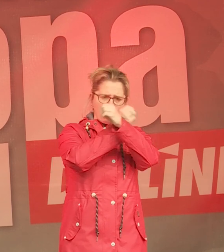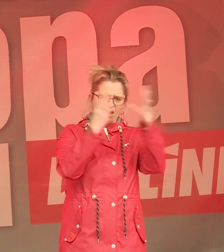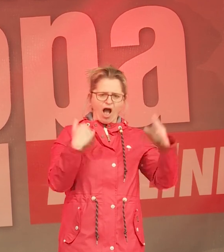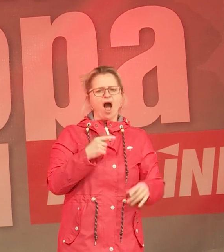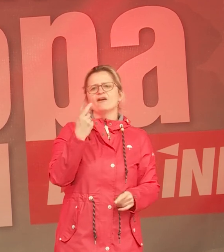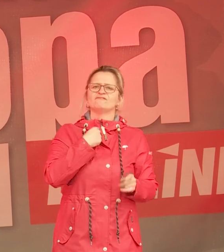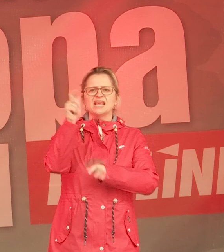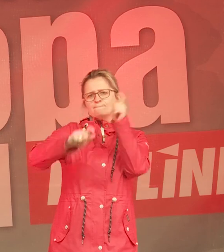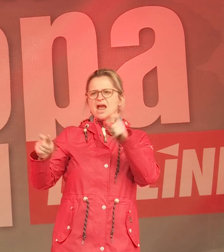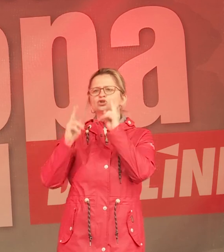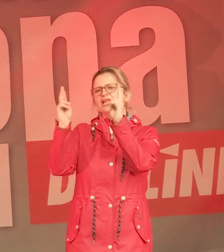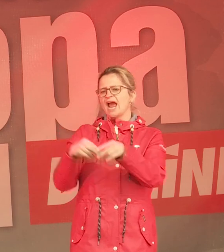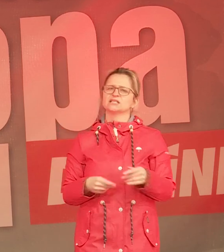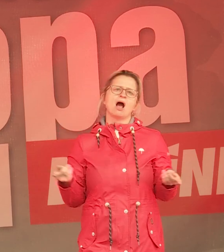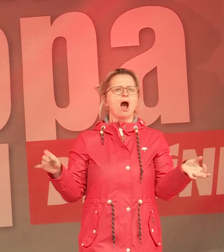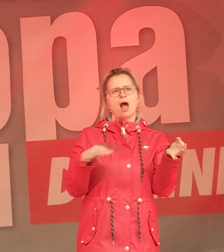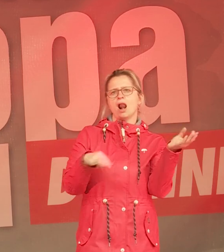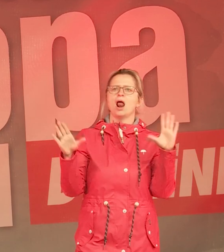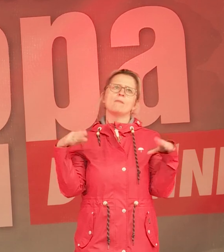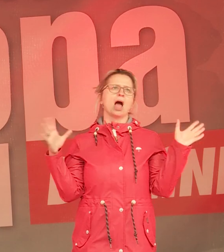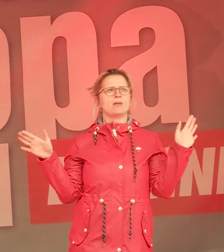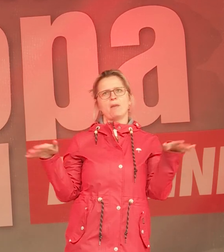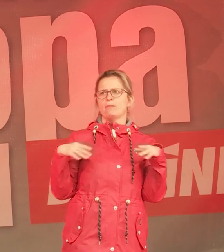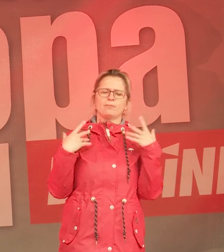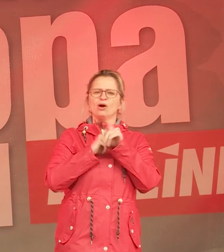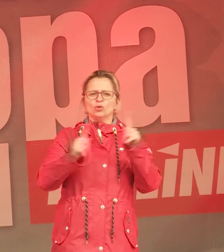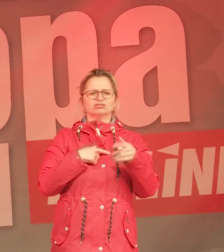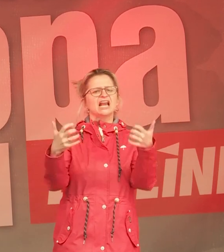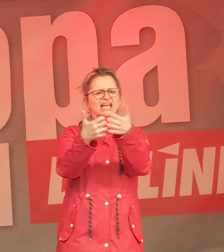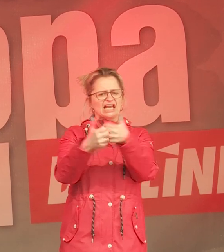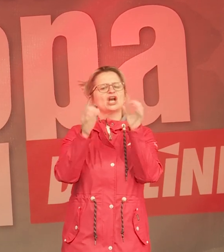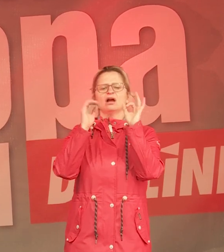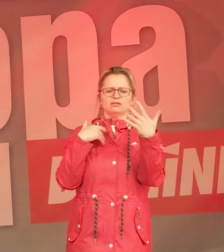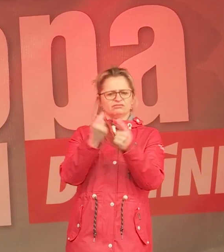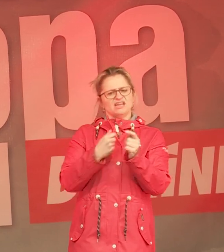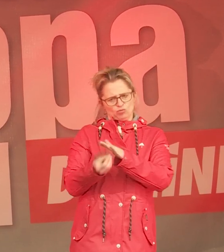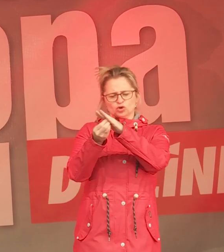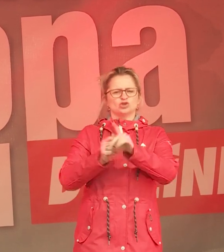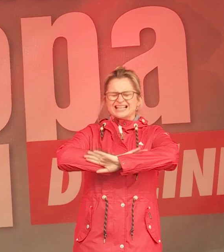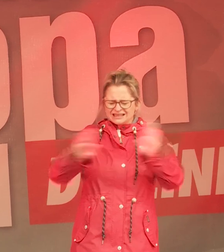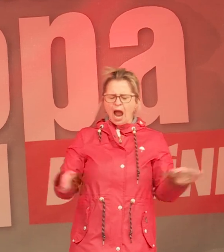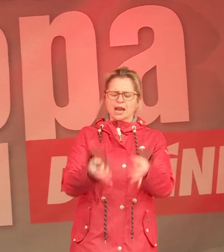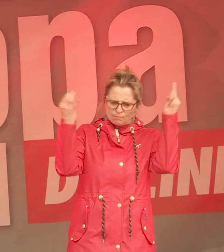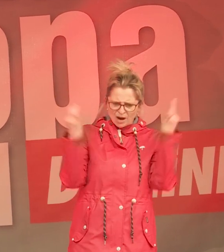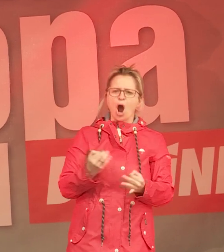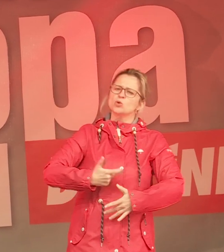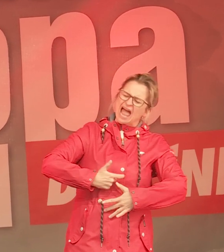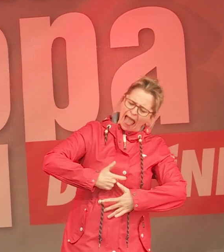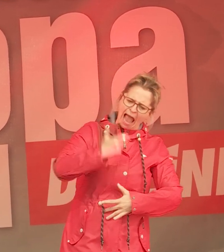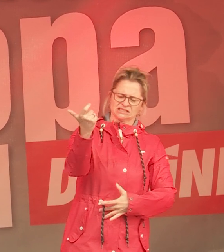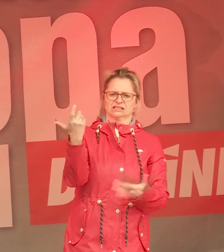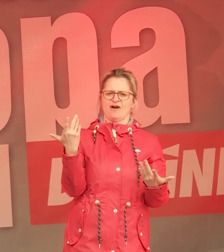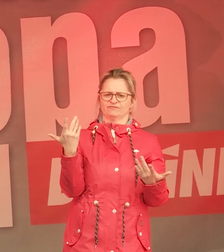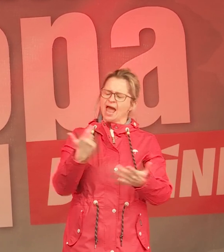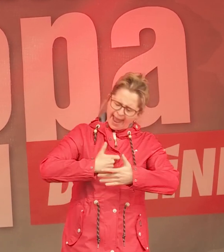heuchlerisch Menschenrechte vor sich herträbt, um Kriege zu rechtfertigen, sondern wir wollen eine Politik, die ernsthaft sich